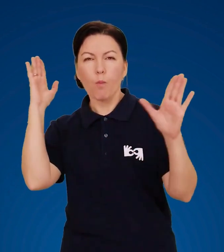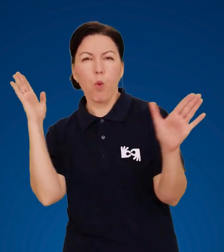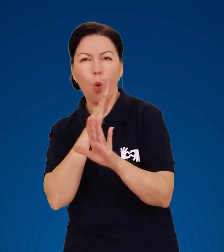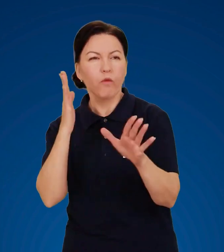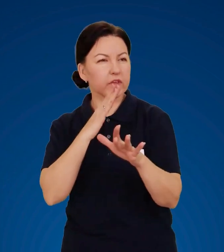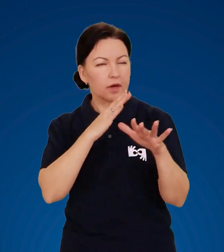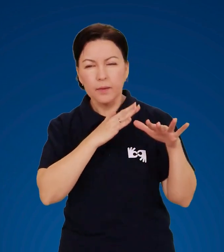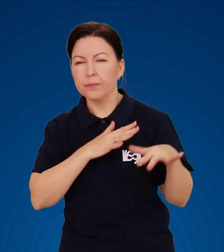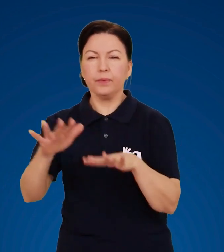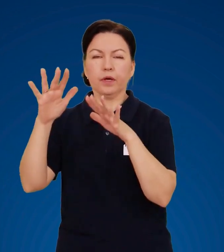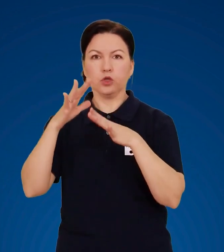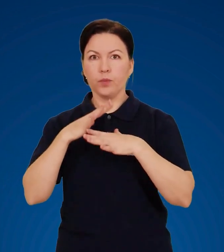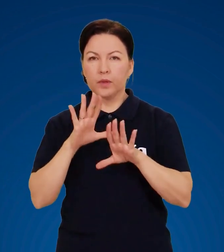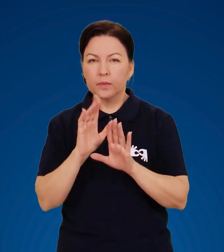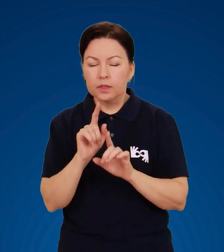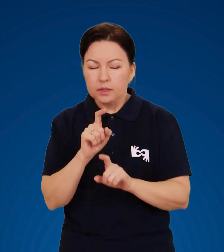коливань потоків повітря.